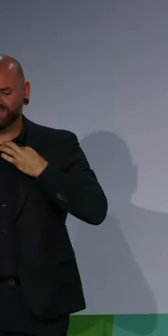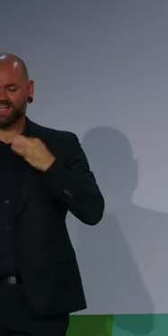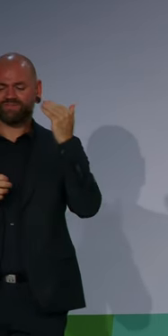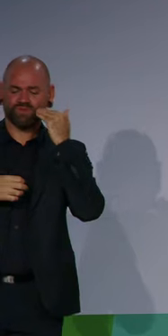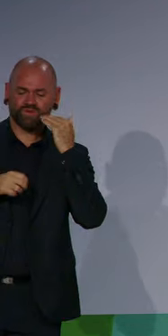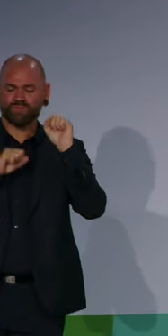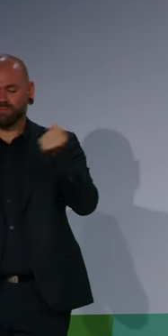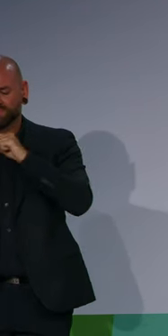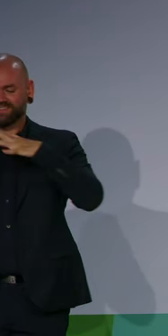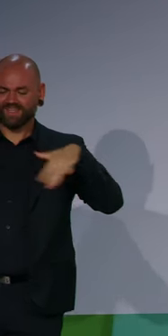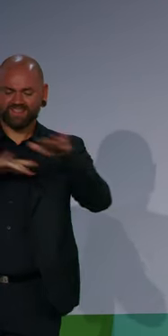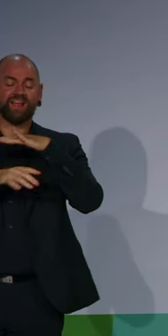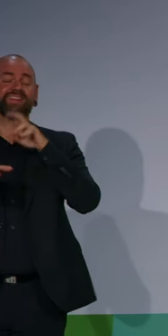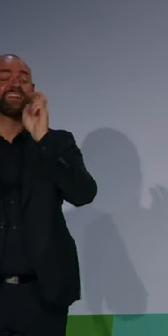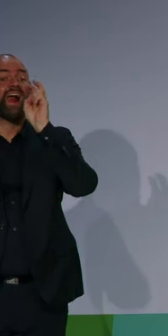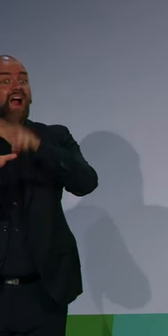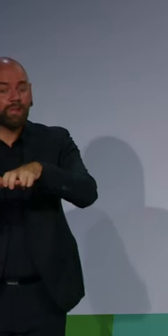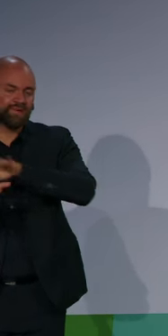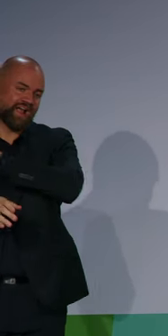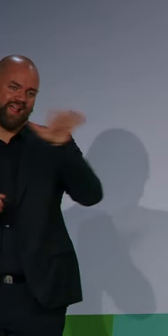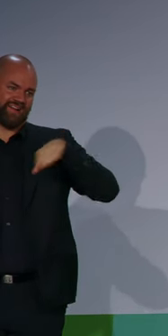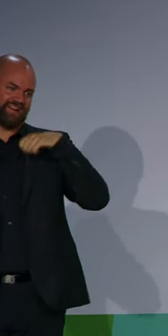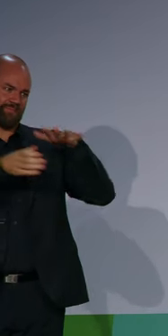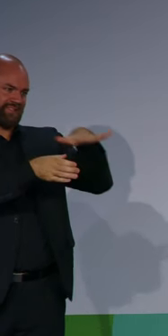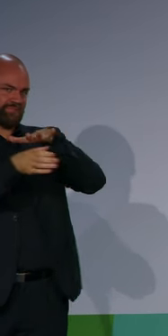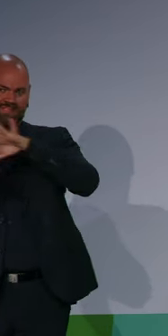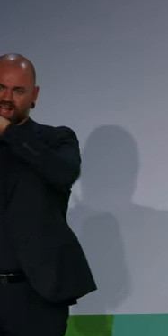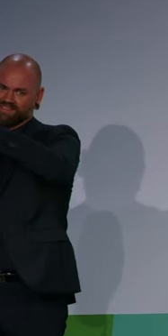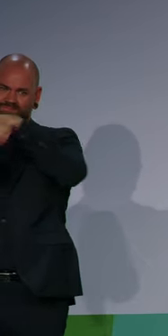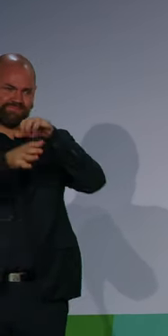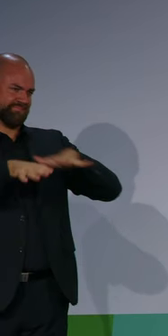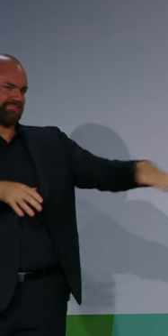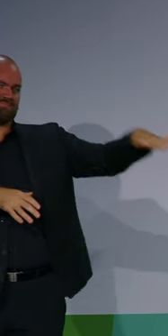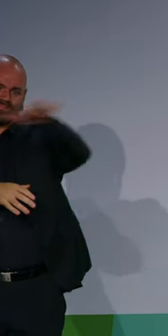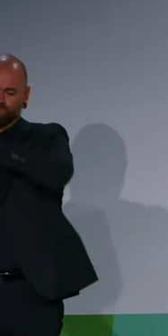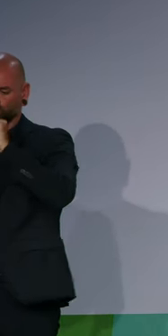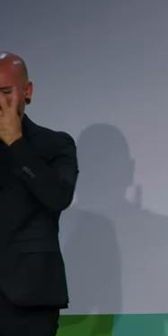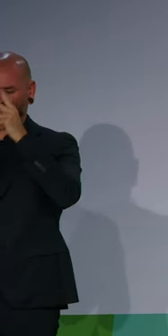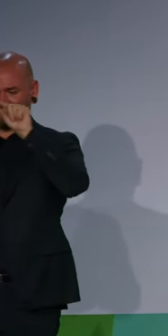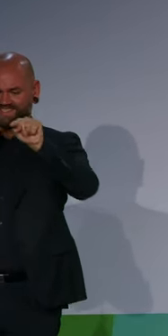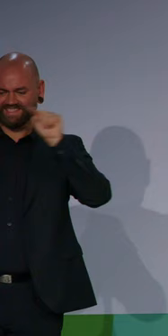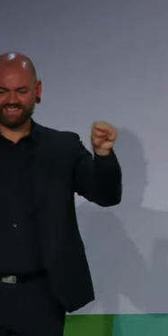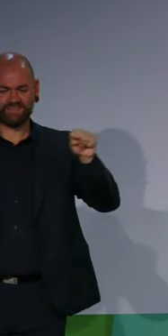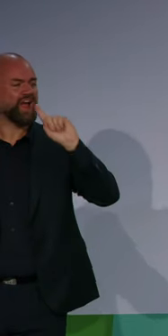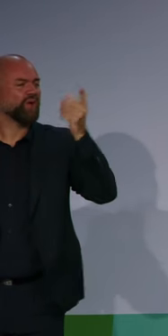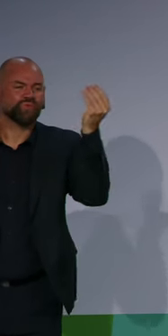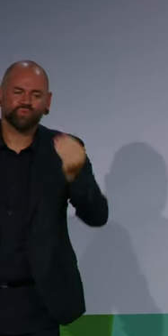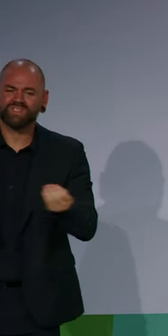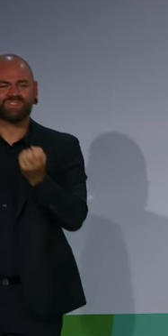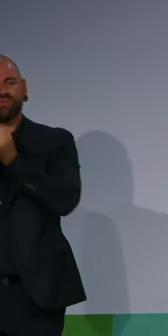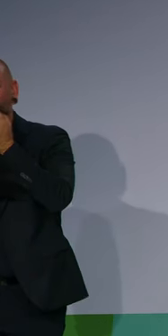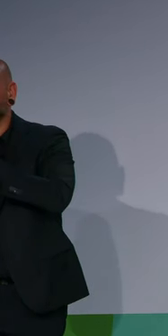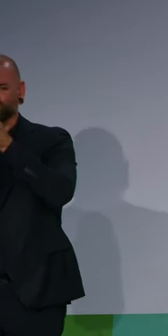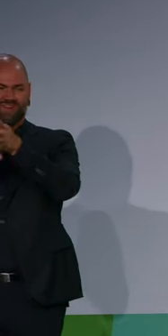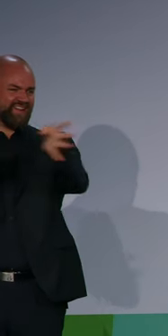Kultur. Und wir haben heute natürlich gute Beispiele für inklusive Kunst und Kultur und ich habe mich sehr gefreut, dass die Künstlerinnen und